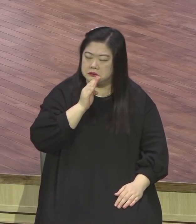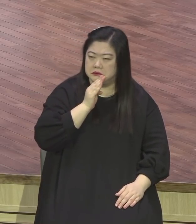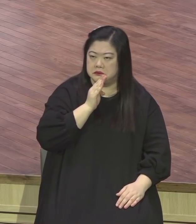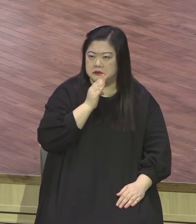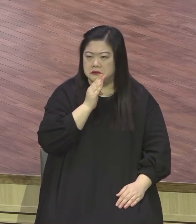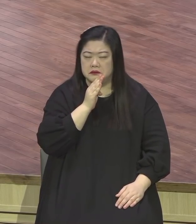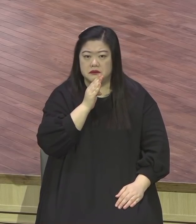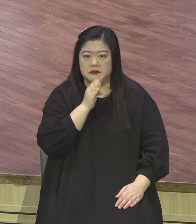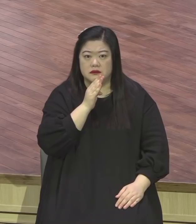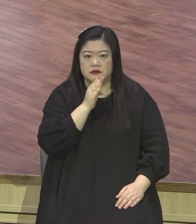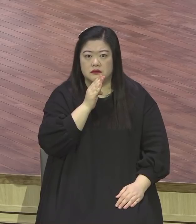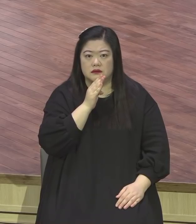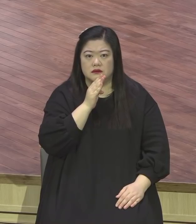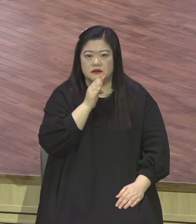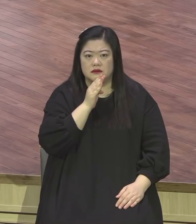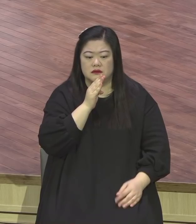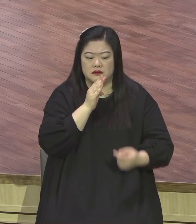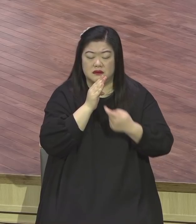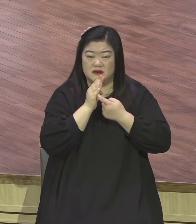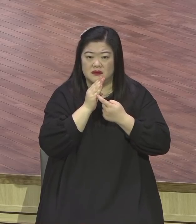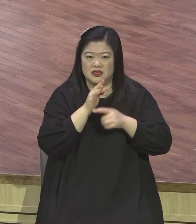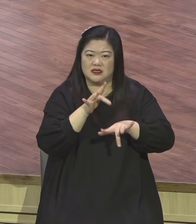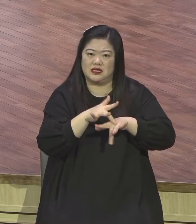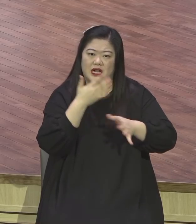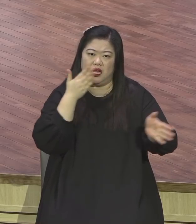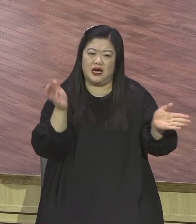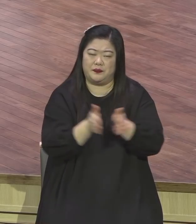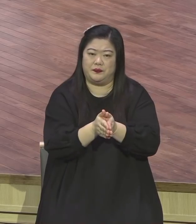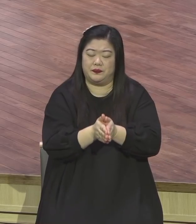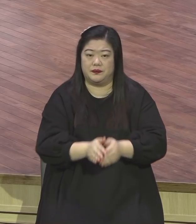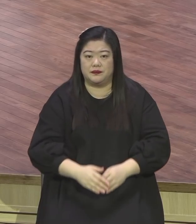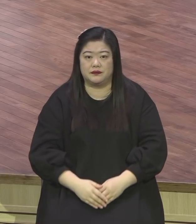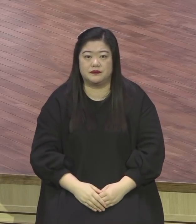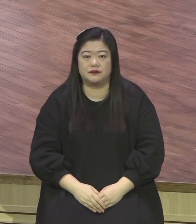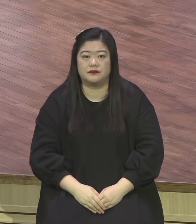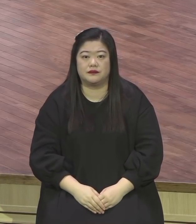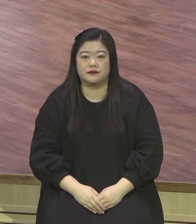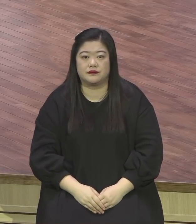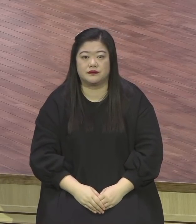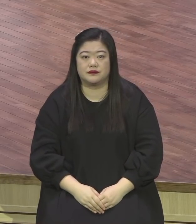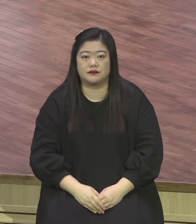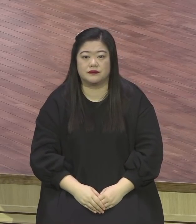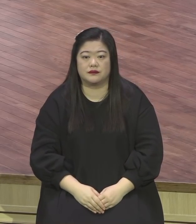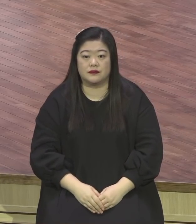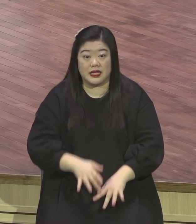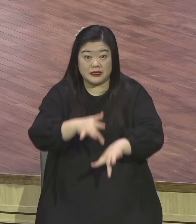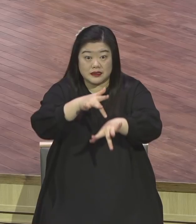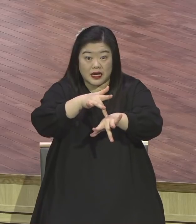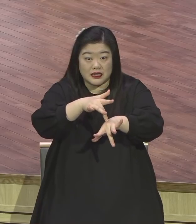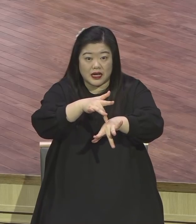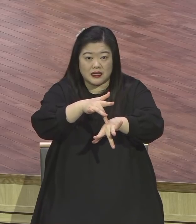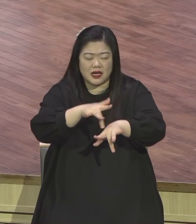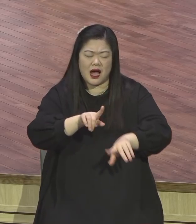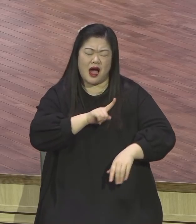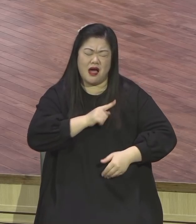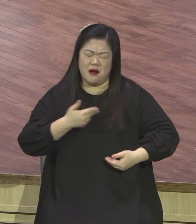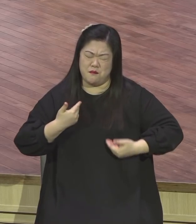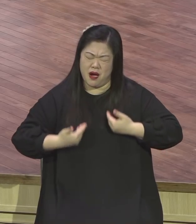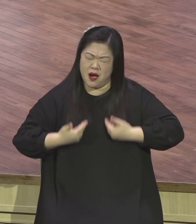세가다 한번 쪼아먹어버려요. 사단이 가장 큰 공격하는 시간이 언제냐 바로 예배 시간입니다.